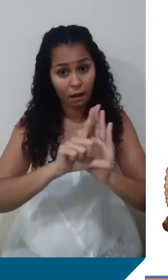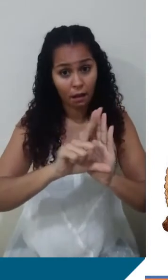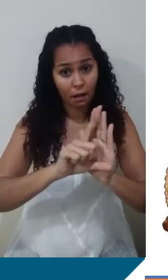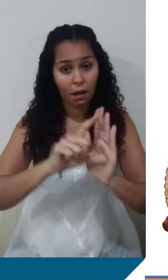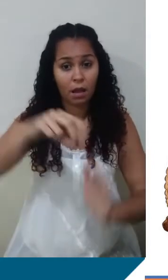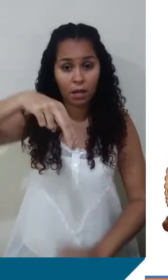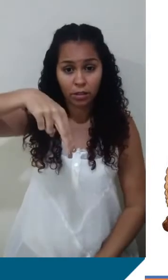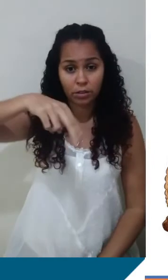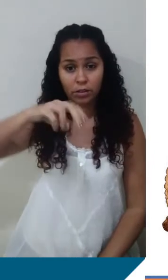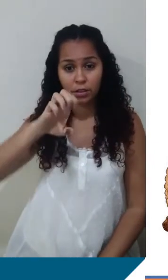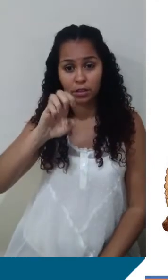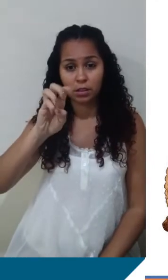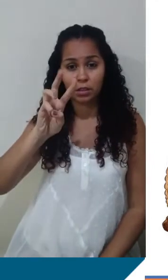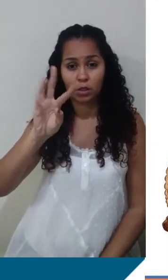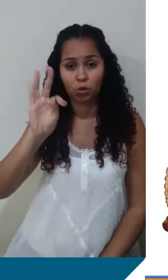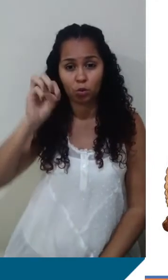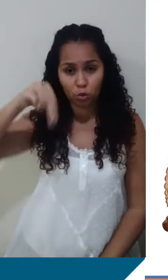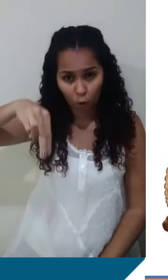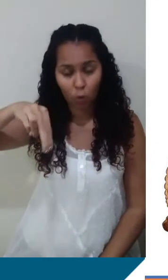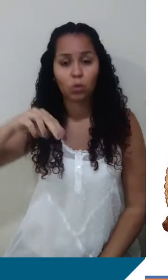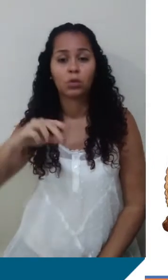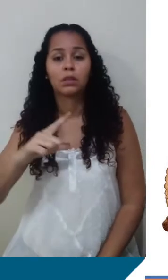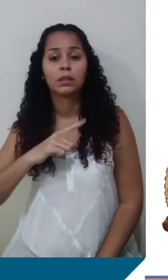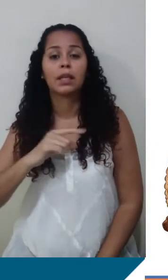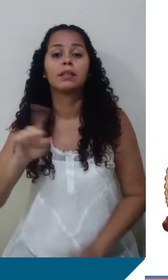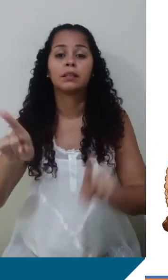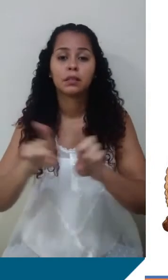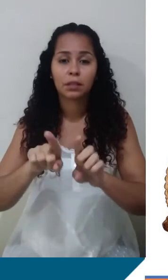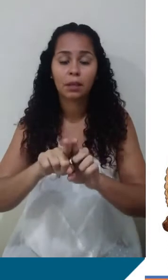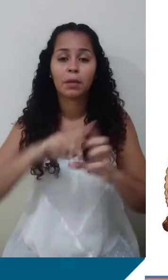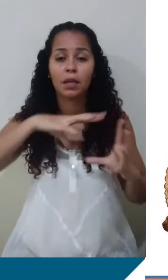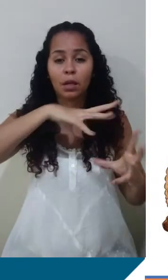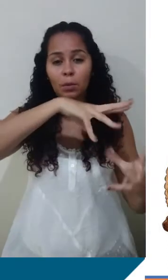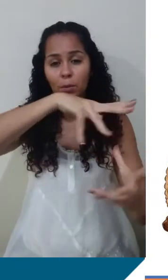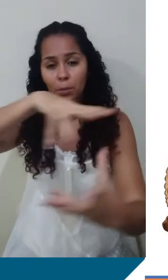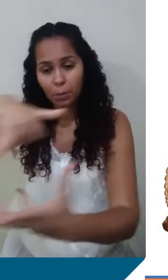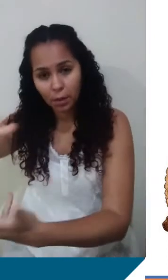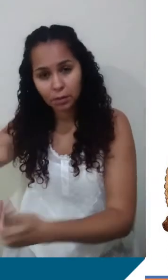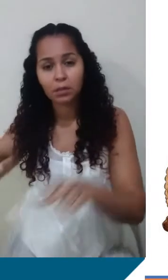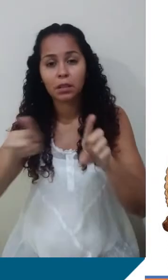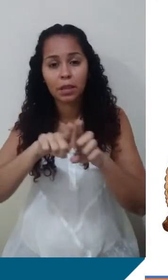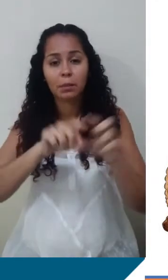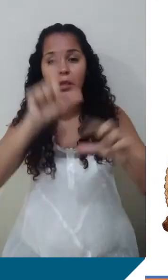física newtoniana, ele aplica para alguns planetas estrelas que eram observáveis já na época